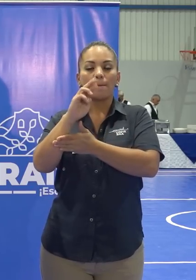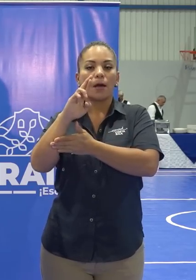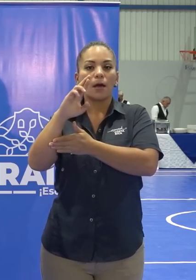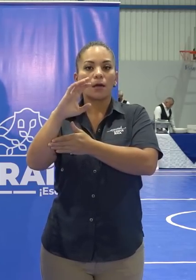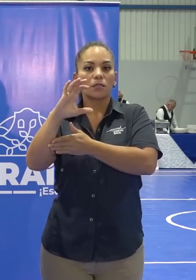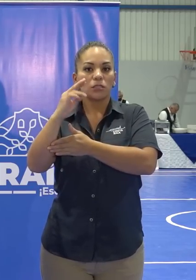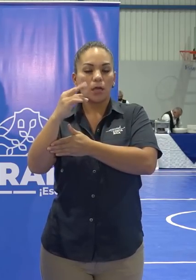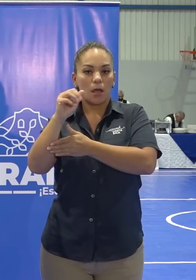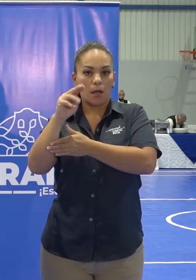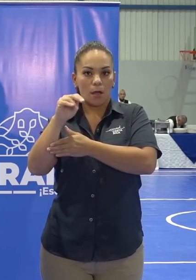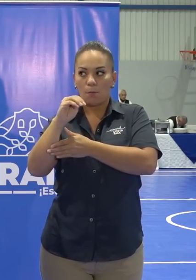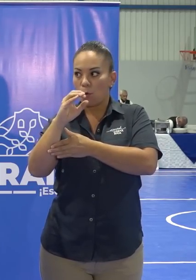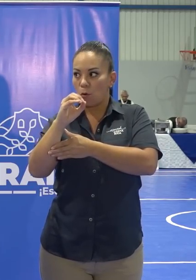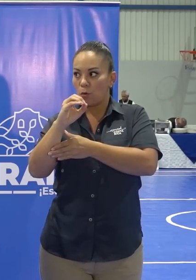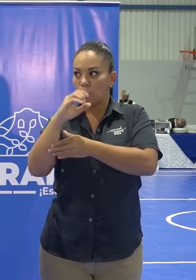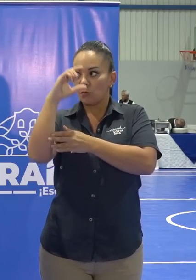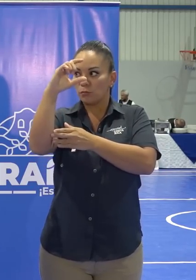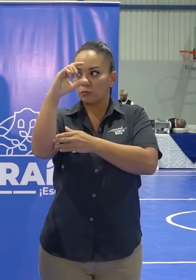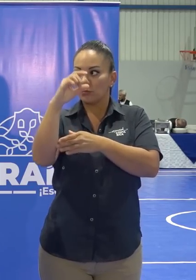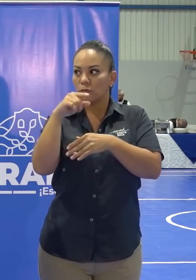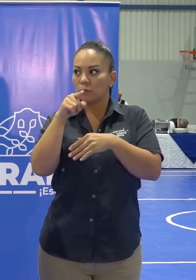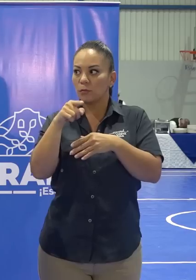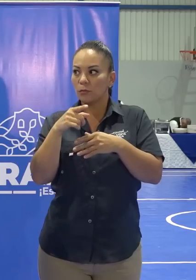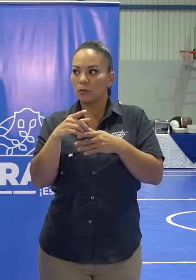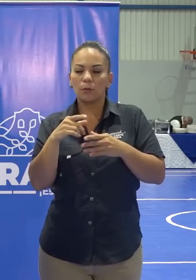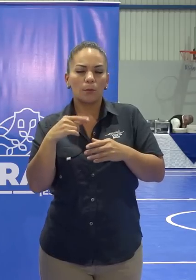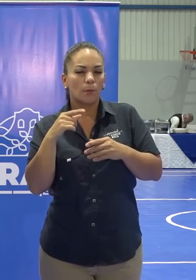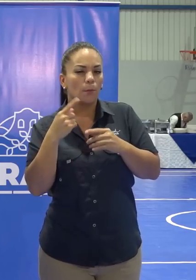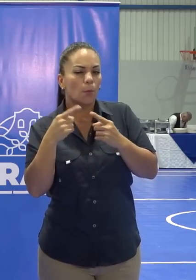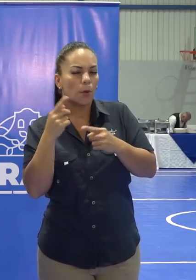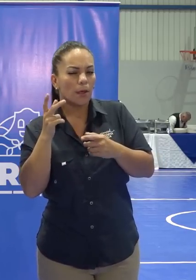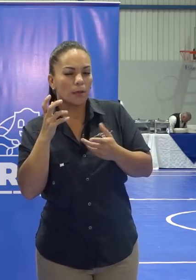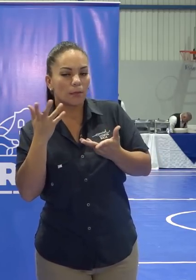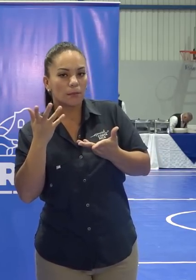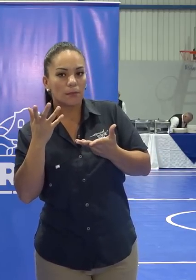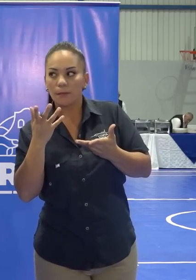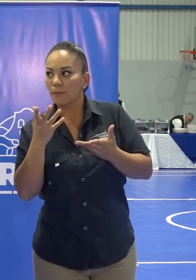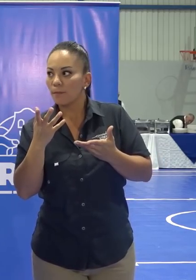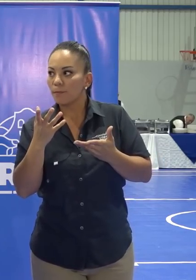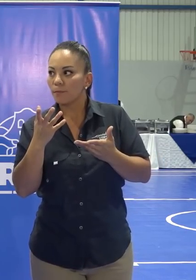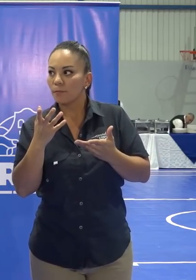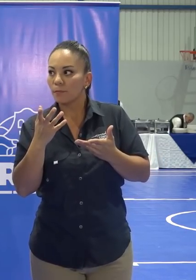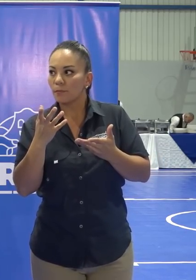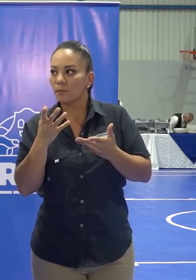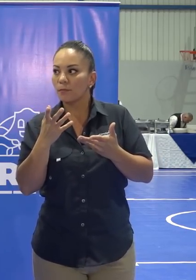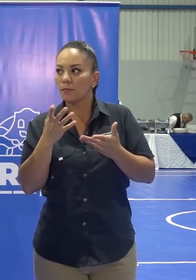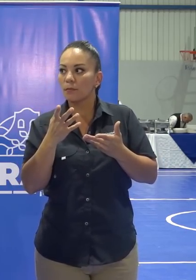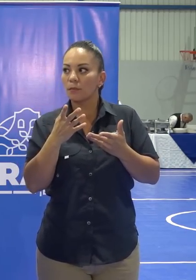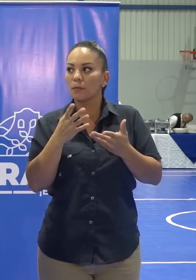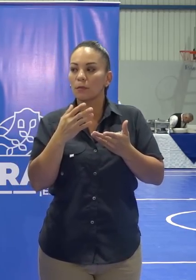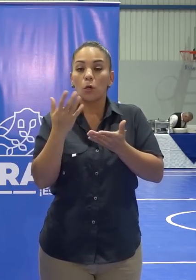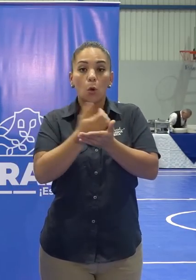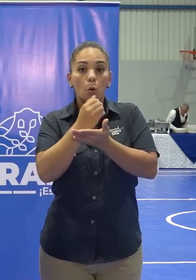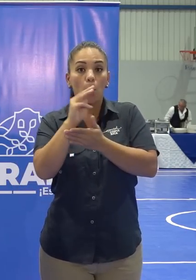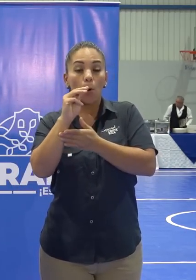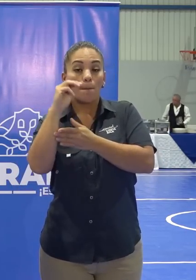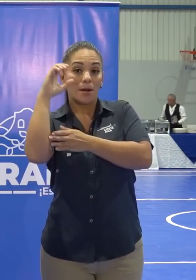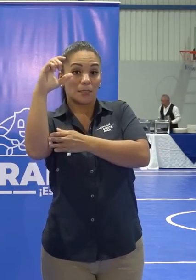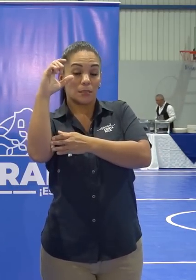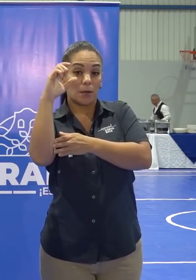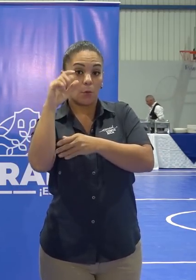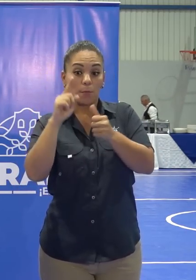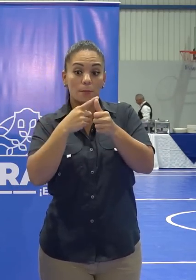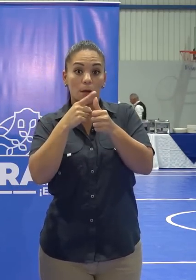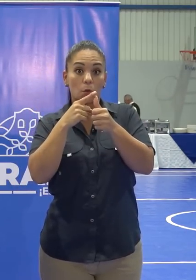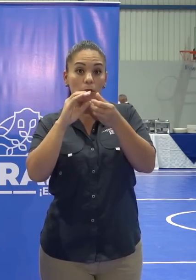de noviembre va con total normalidad, tomando en cuenta de que… ¿Puede a qué? Si va con total normalidad la puesta en marcha del cobro del marchamo a partir del 1 de